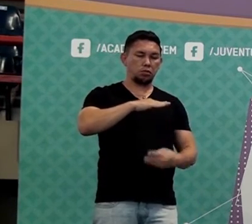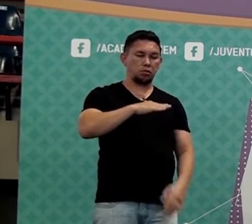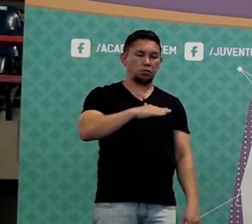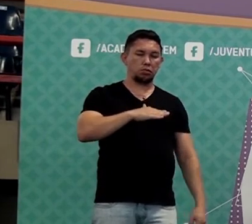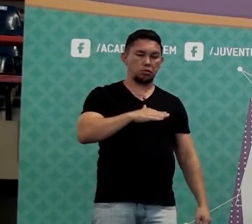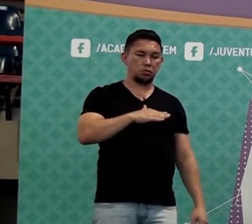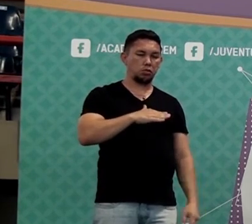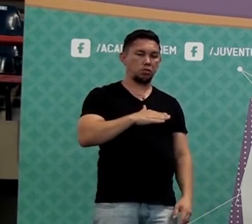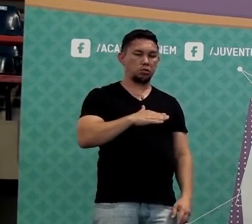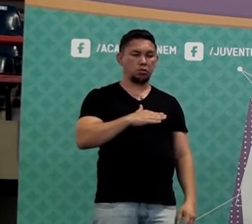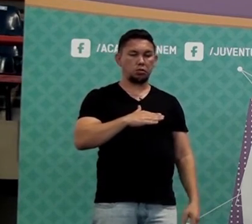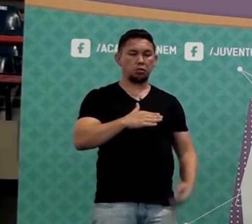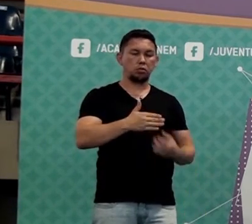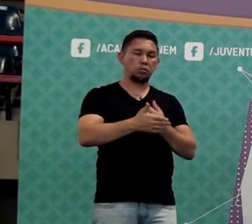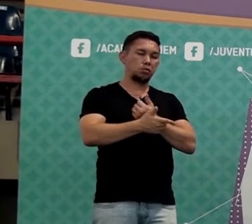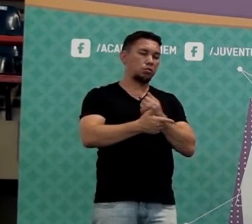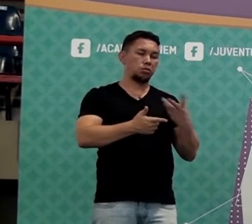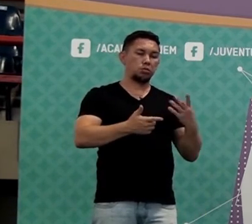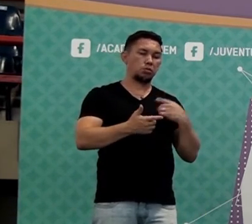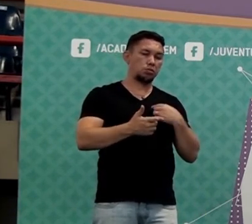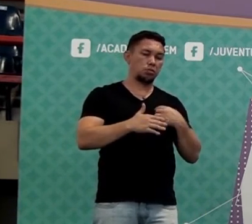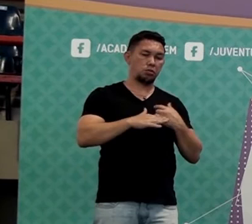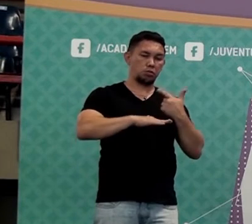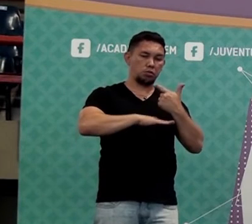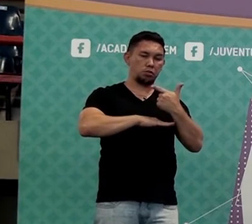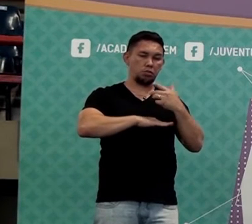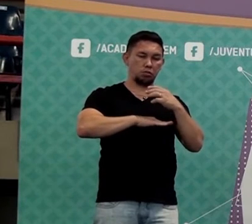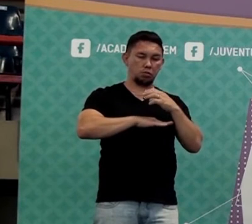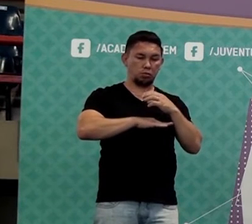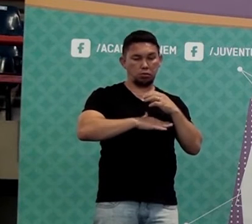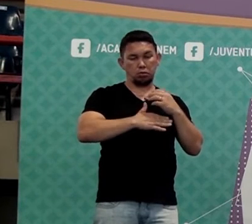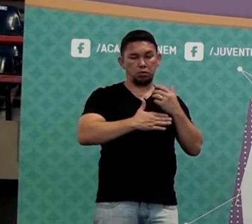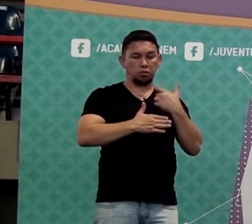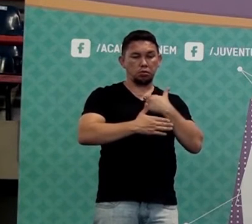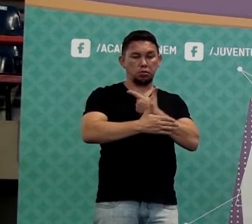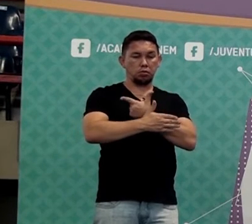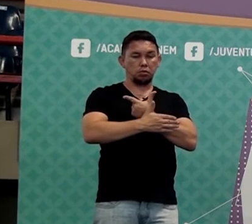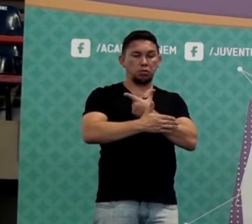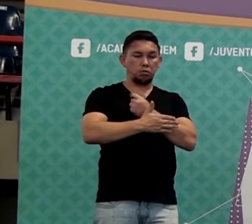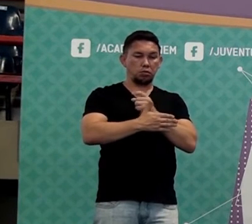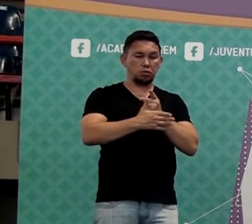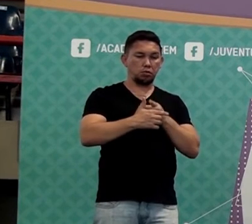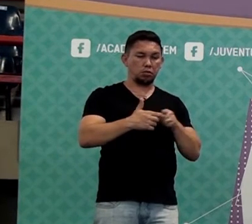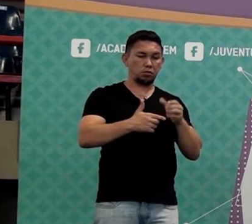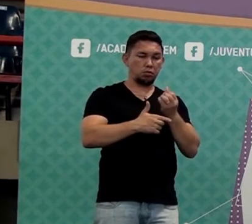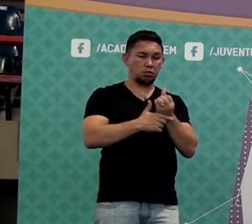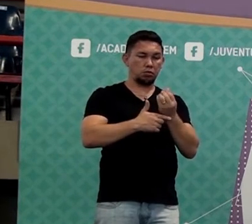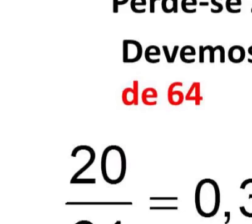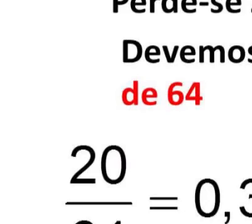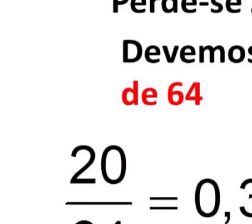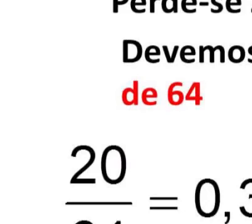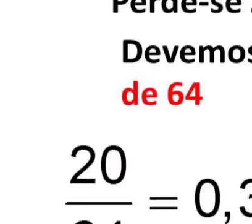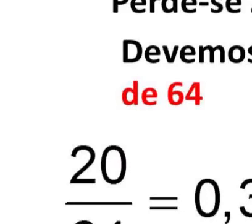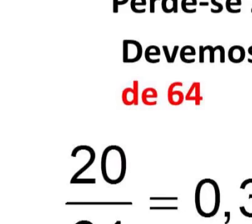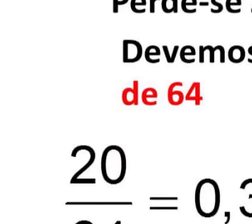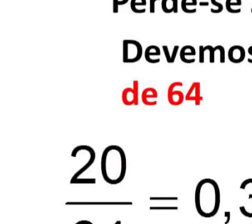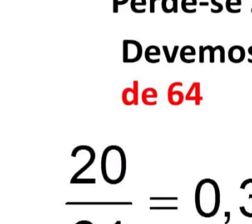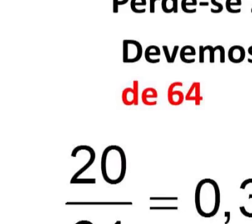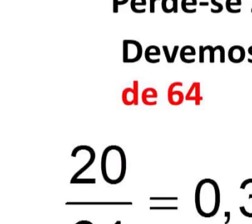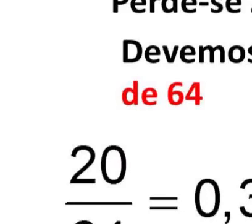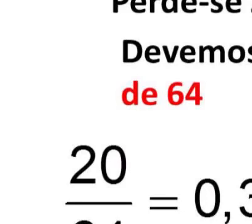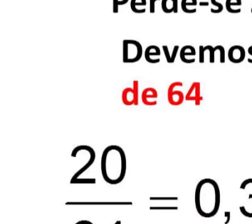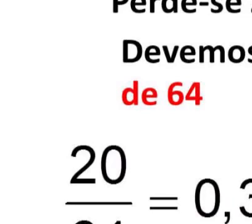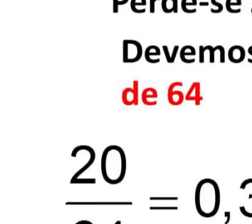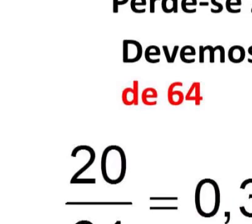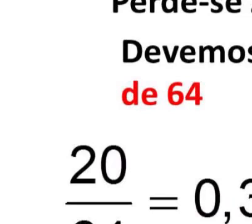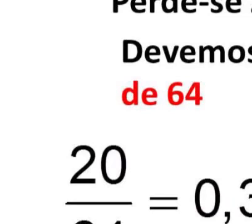é de sessenta e quatro? Vinte dividido por sessenta e quatro. Quanto dá essa conta? Vinte dividido